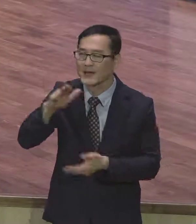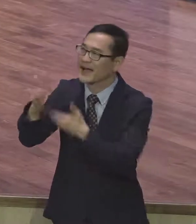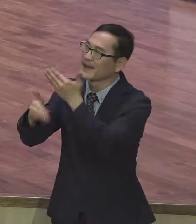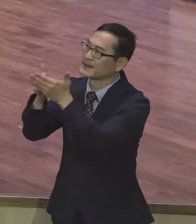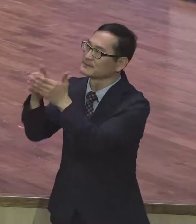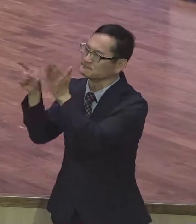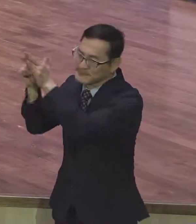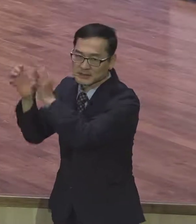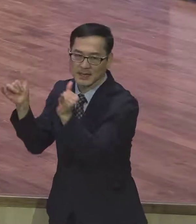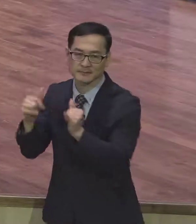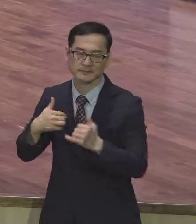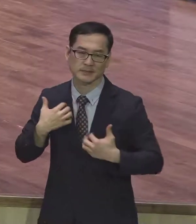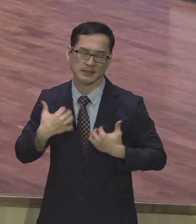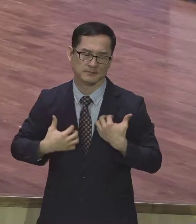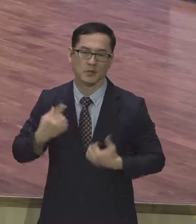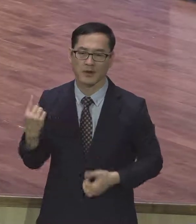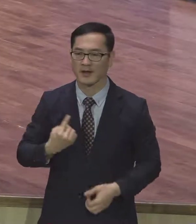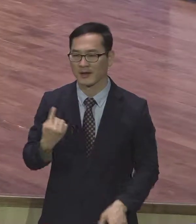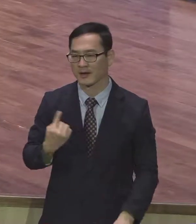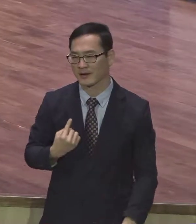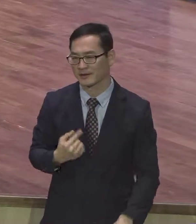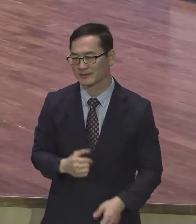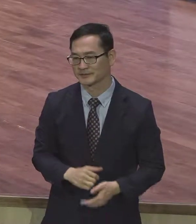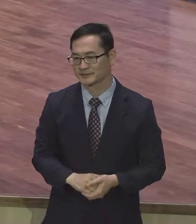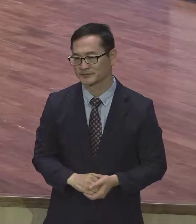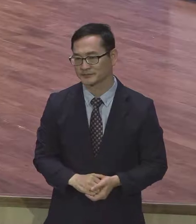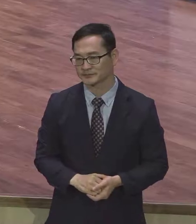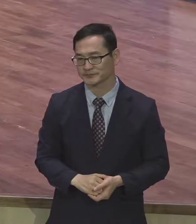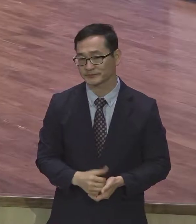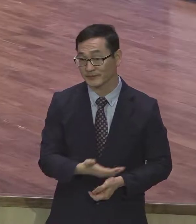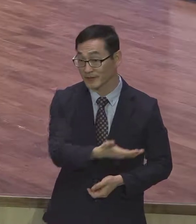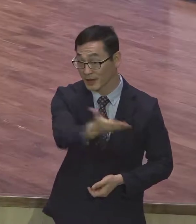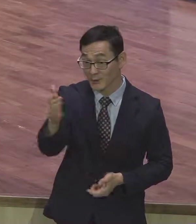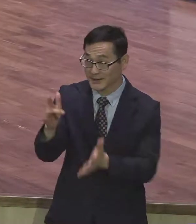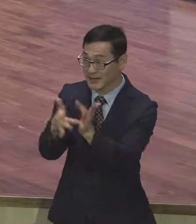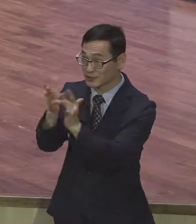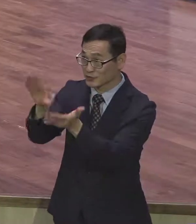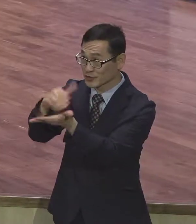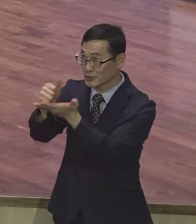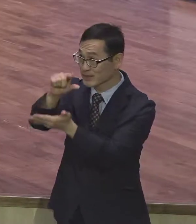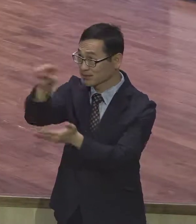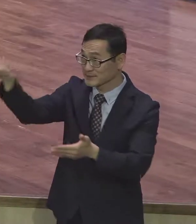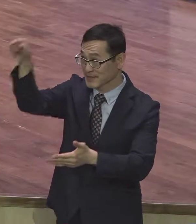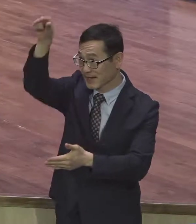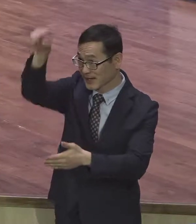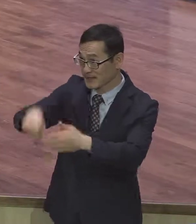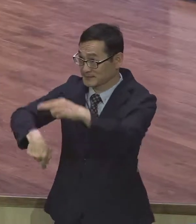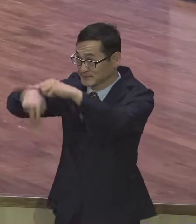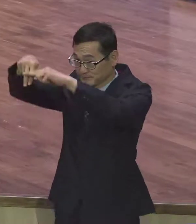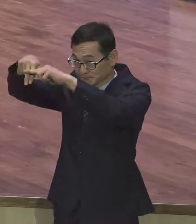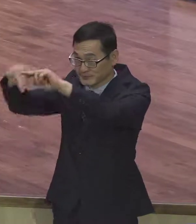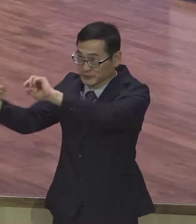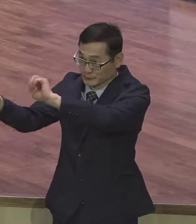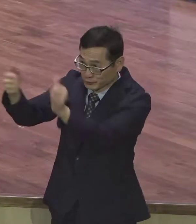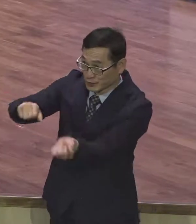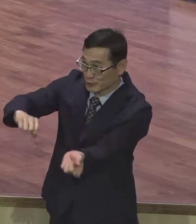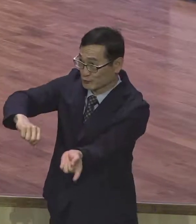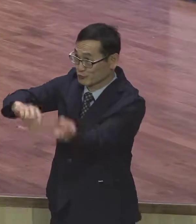즐거워한다. 우리 우리 영계 모든 성도를 예수 십자가의 대속과 부활의 값으로 환산할 수 없는